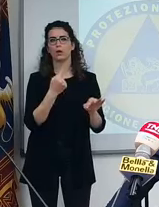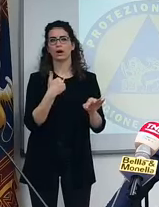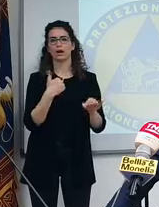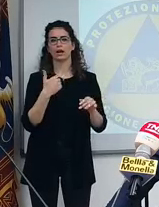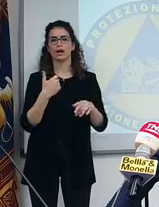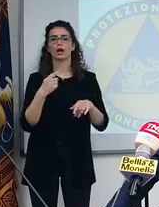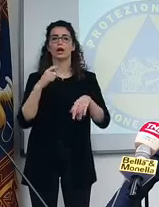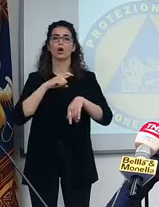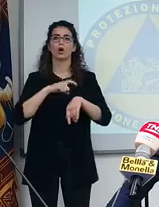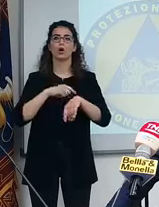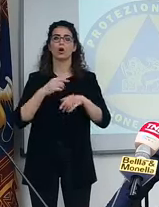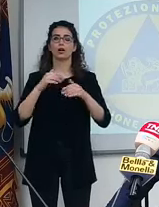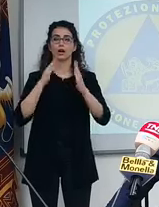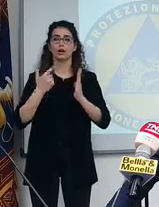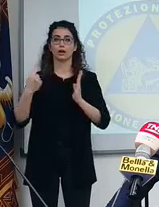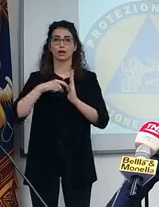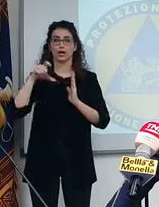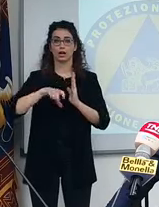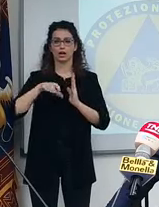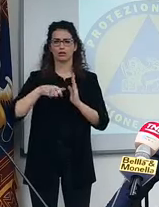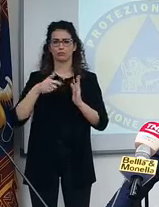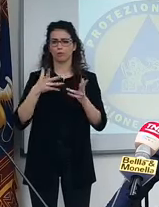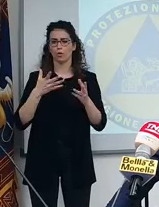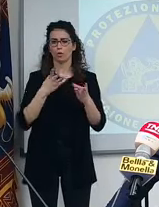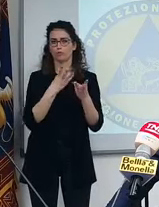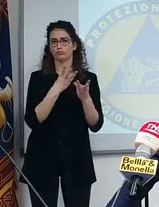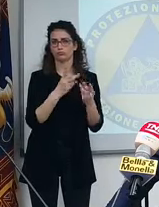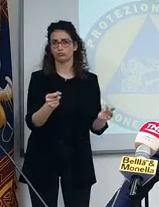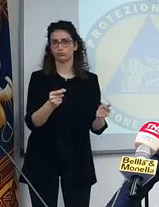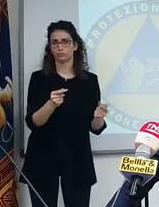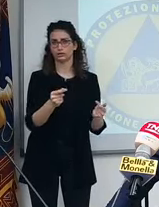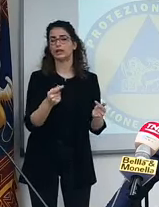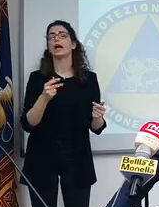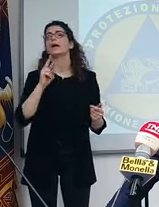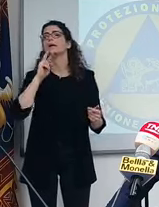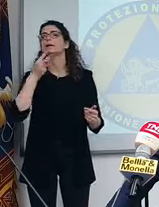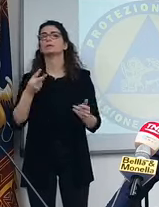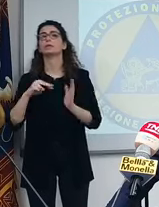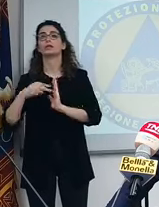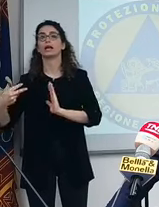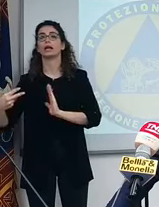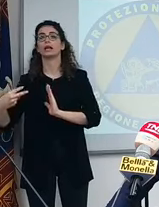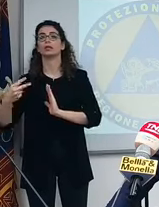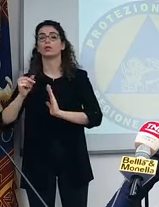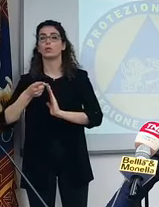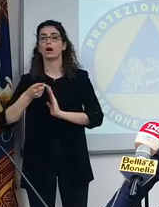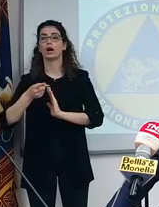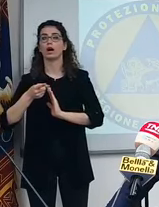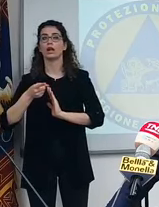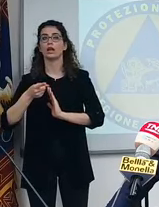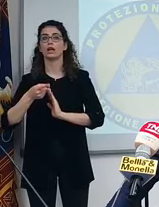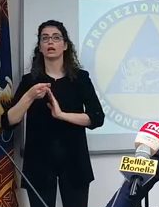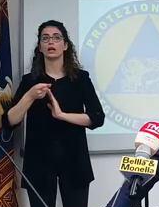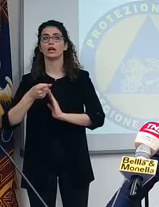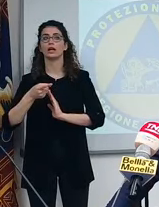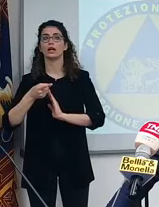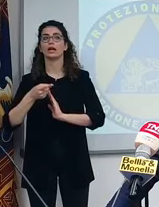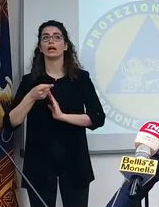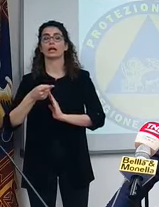definitivamente, perché la risposta dei tecnici è stata quella che è un